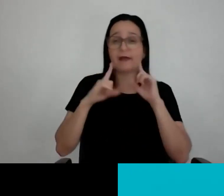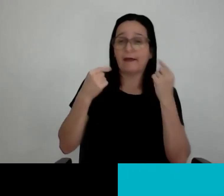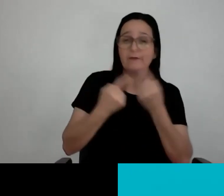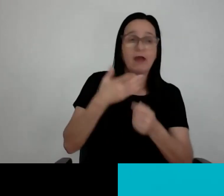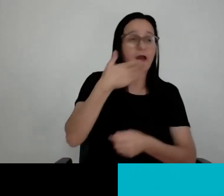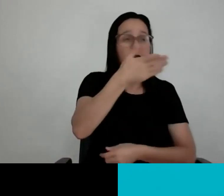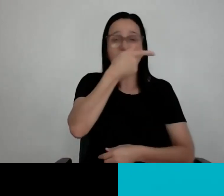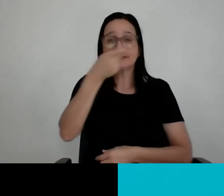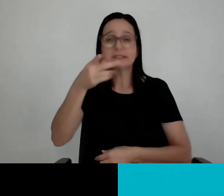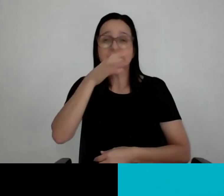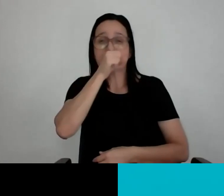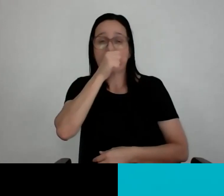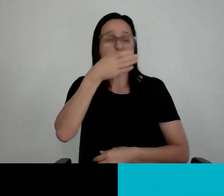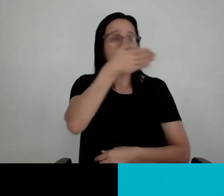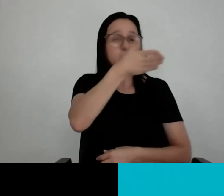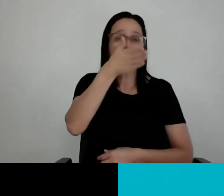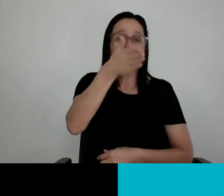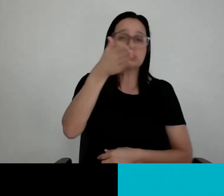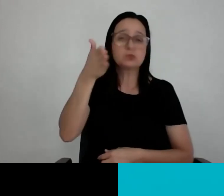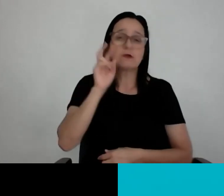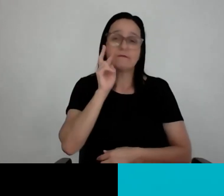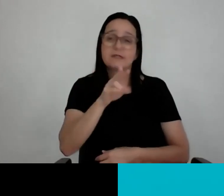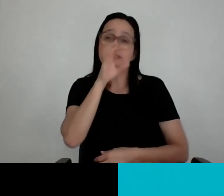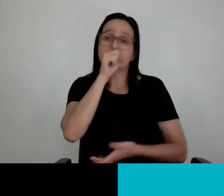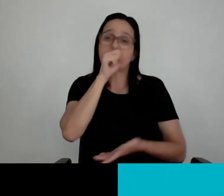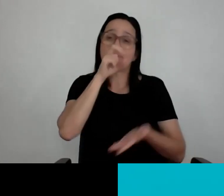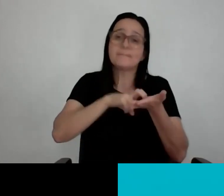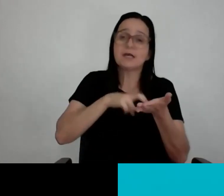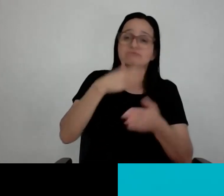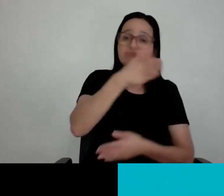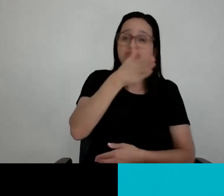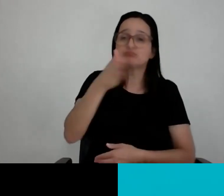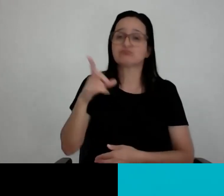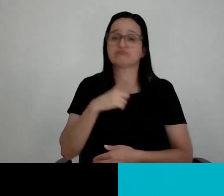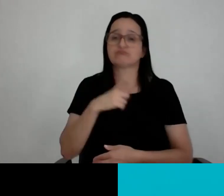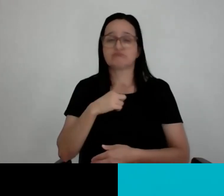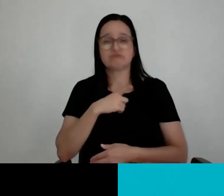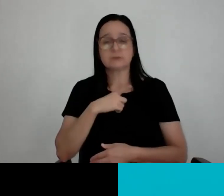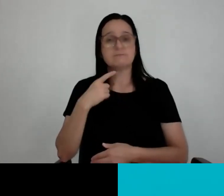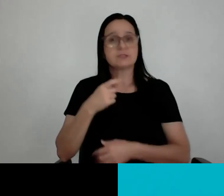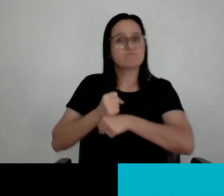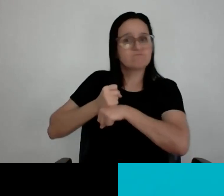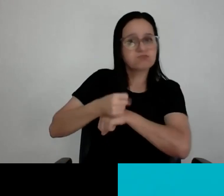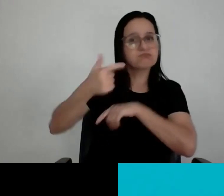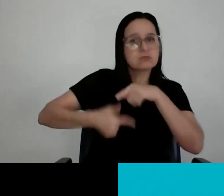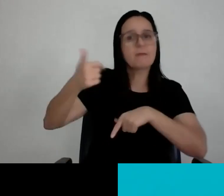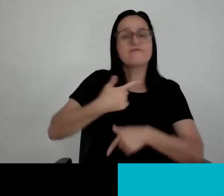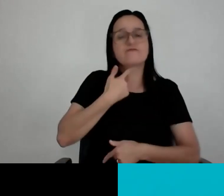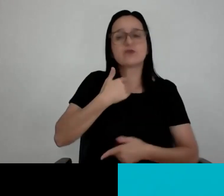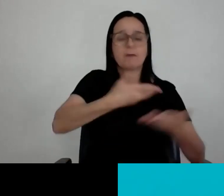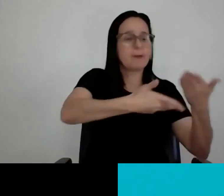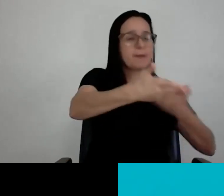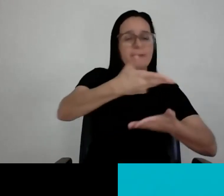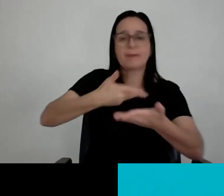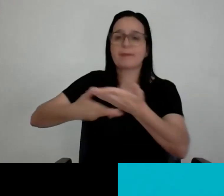porque vai sobrar sábado de manhã para aí. Então, tem que ter dedicação, vontade, muita boa relação com todos, com o engenheiro, com o